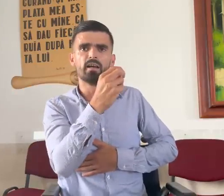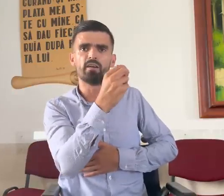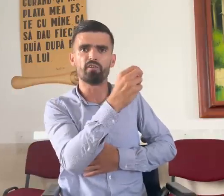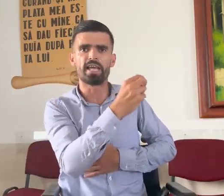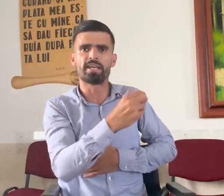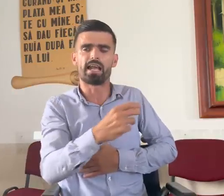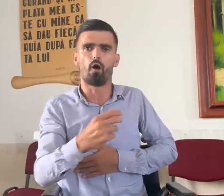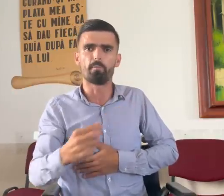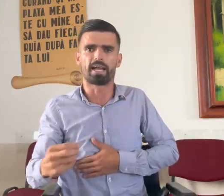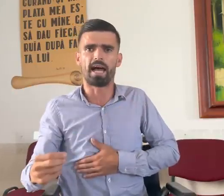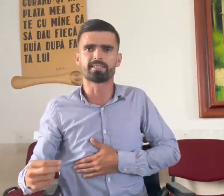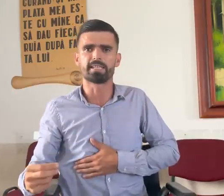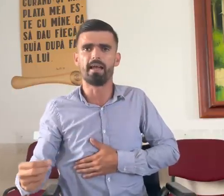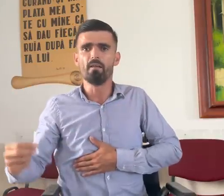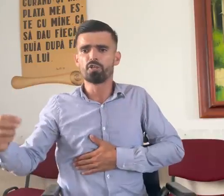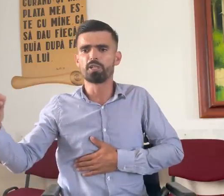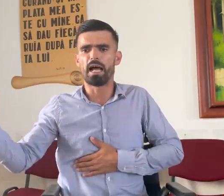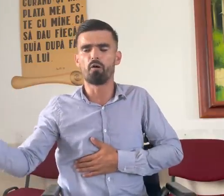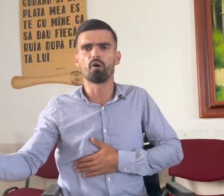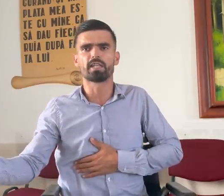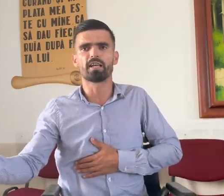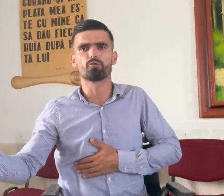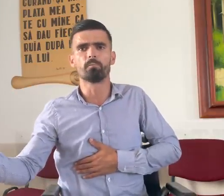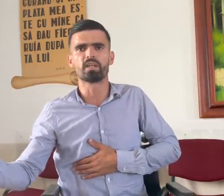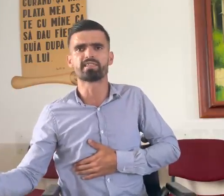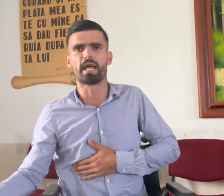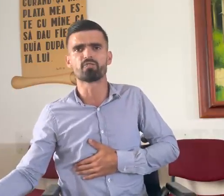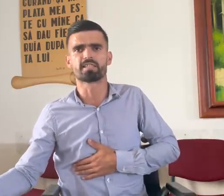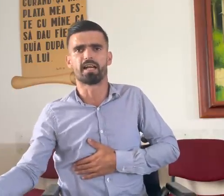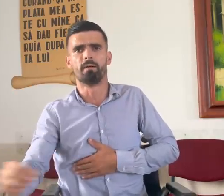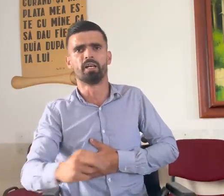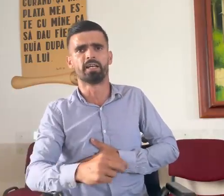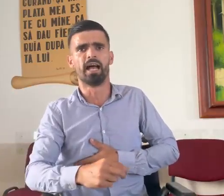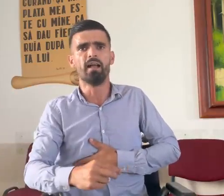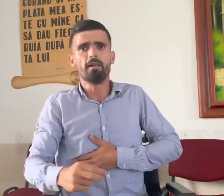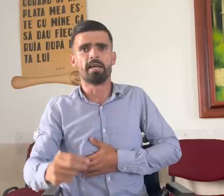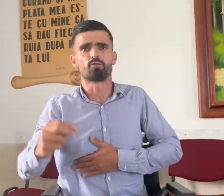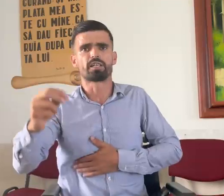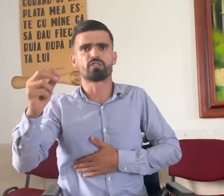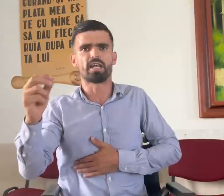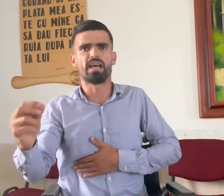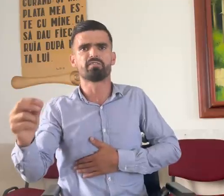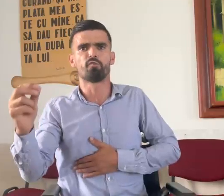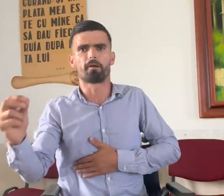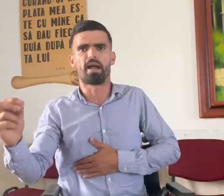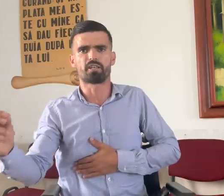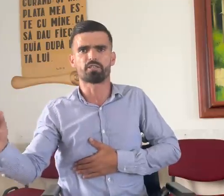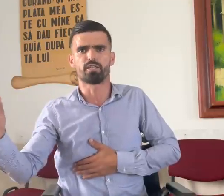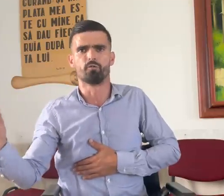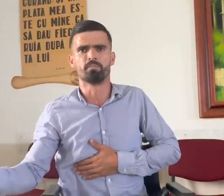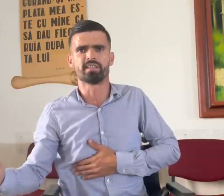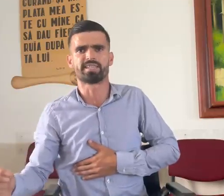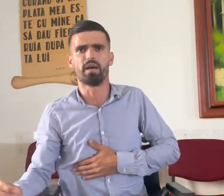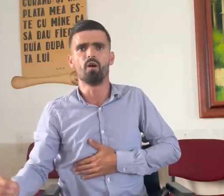în Viena la operație și la otărât Dumnezeu să rămână, pentru că ce îi vorbeaște Dumnezeu